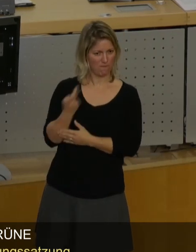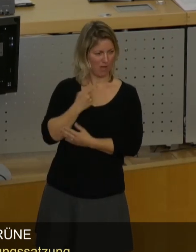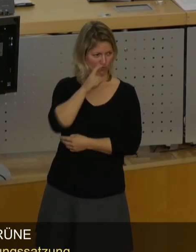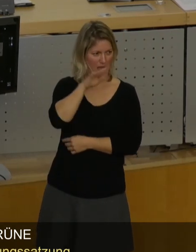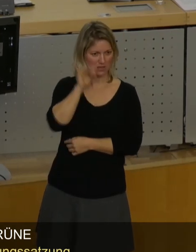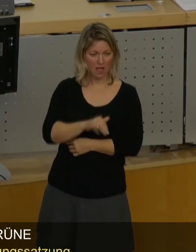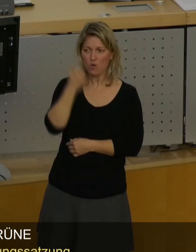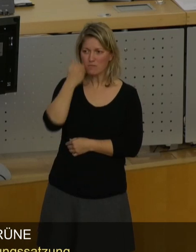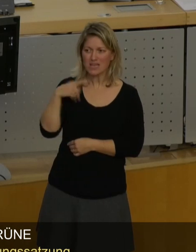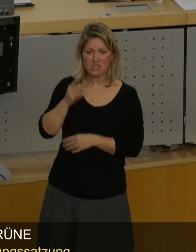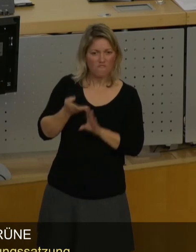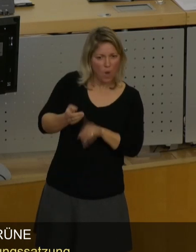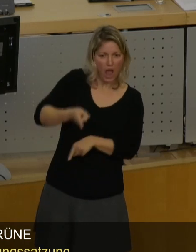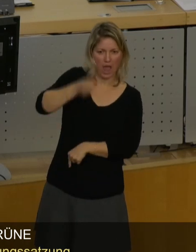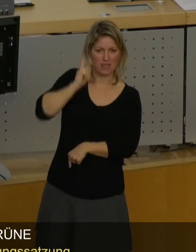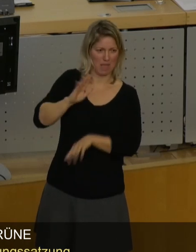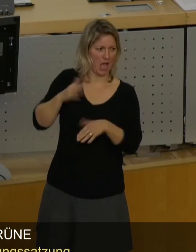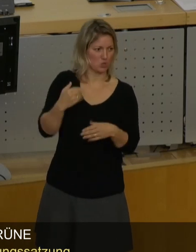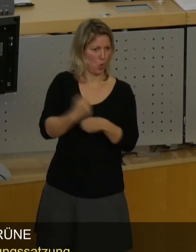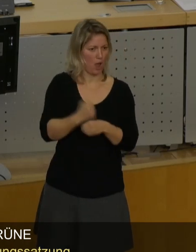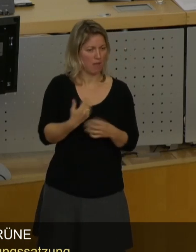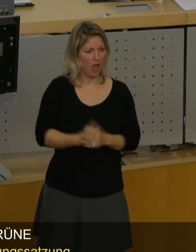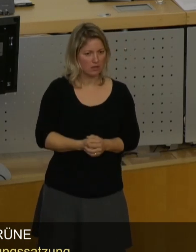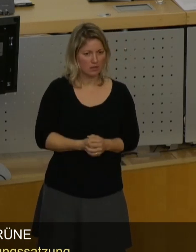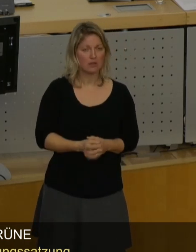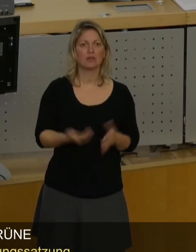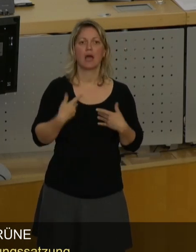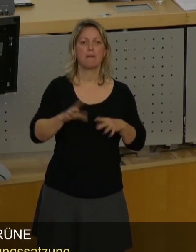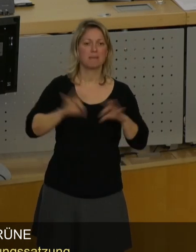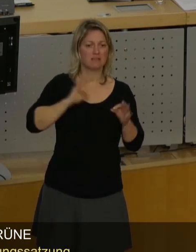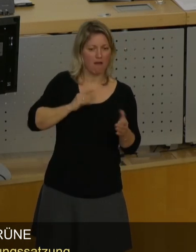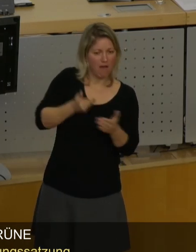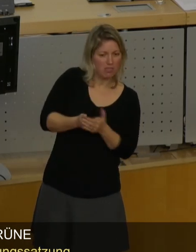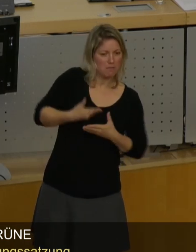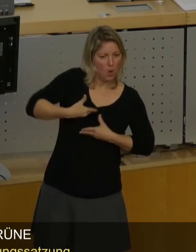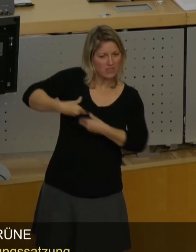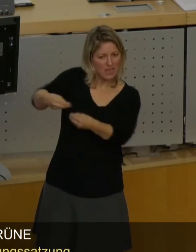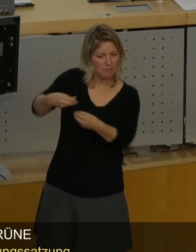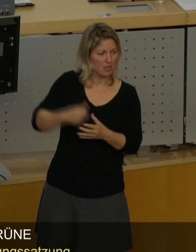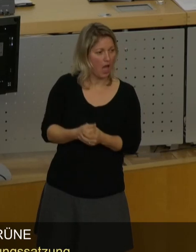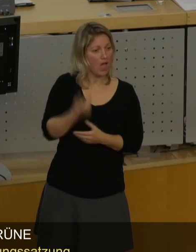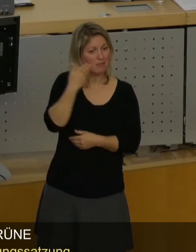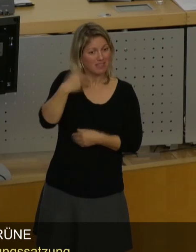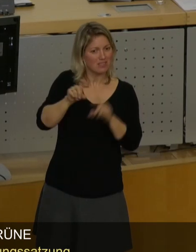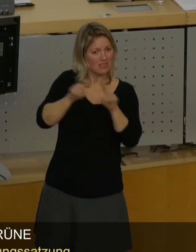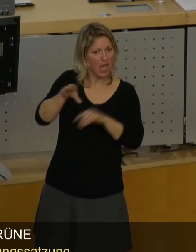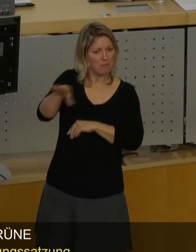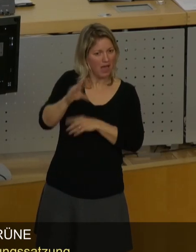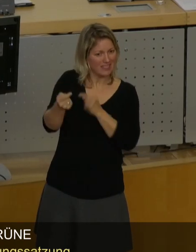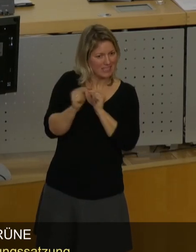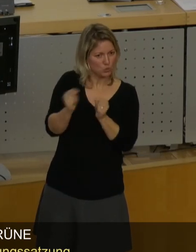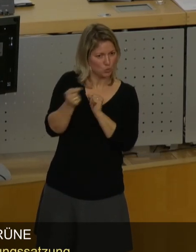hätten Sie das doch vielleicht mal vor einem Jahr gemacht, hätten Sie doch unsere Angebote angenommen und hätten mit uns darüber diskutiert.